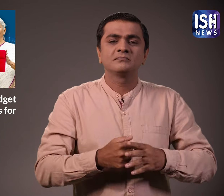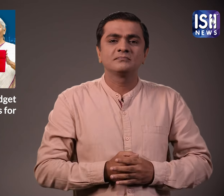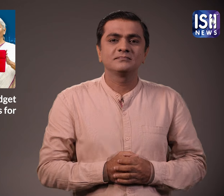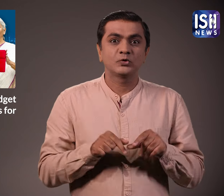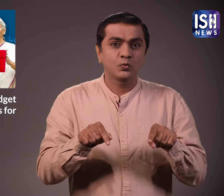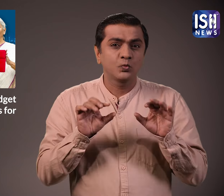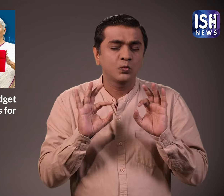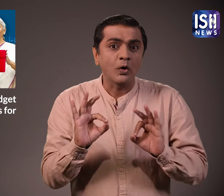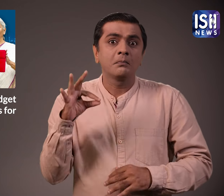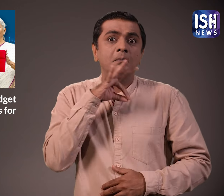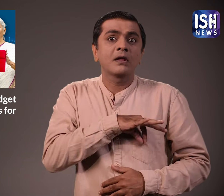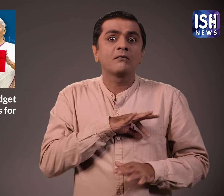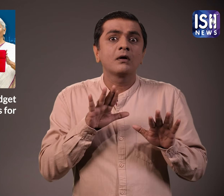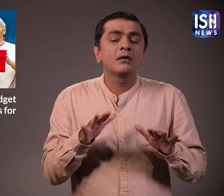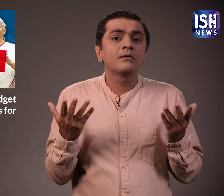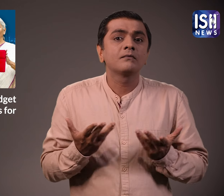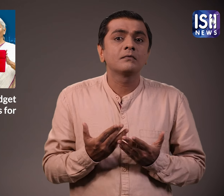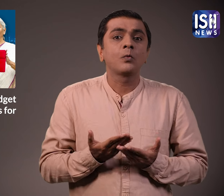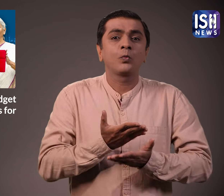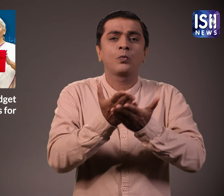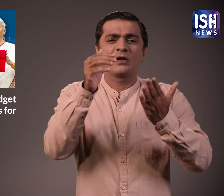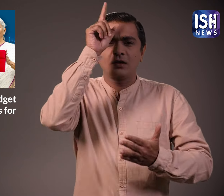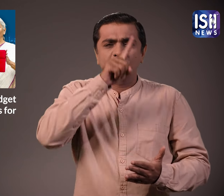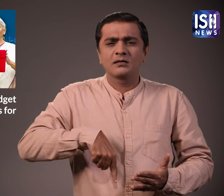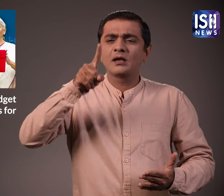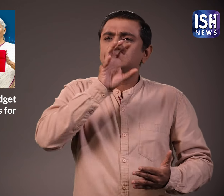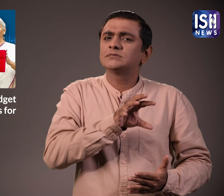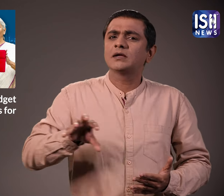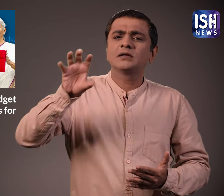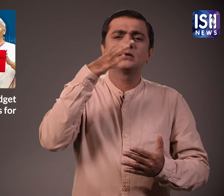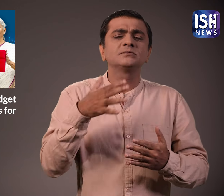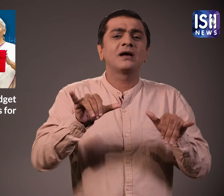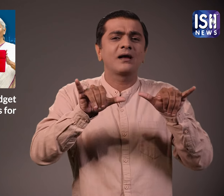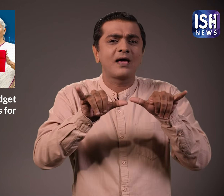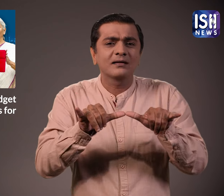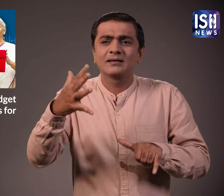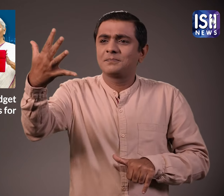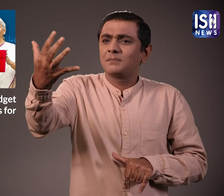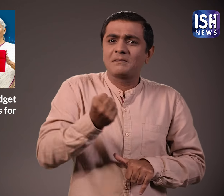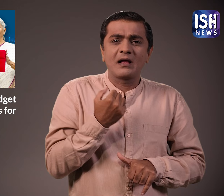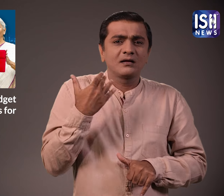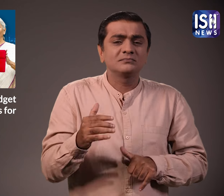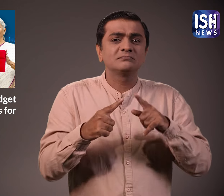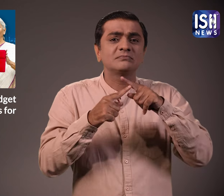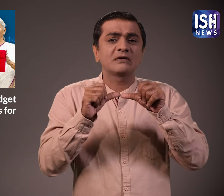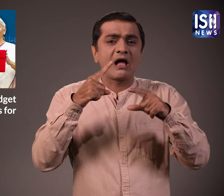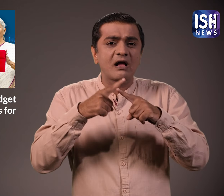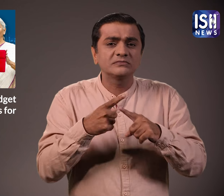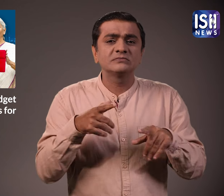ये बात लापकारी है पूरे देश में जब कोई संपत्ती खरीता है तो उसे कर और स्टाम ड्यूटी का भुक्तान करना